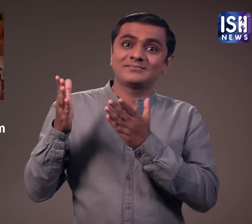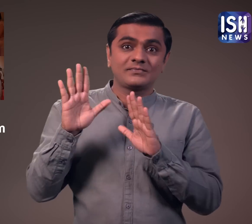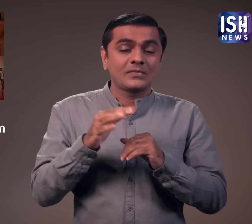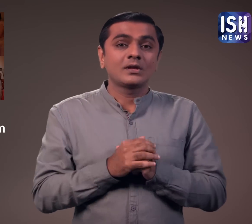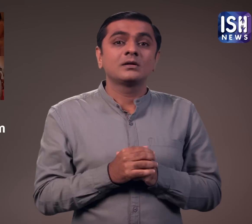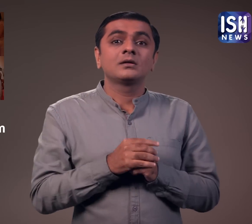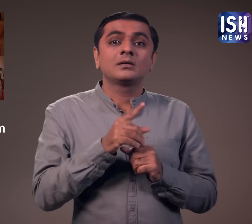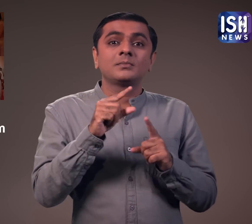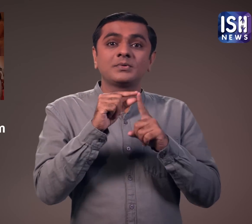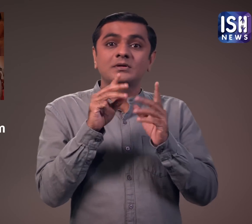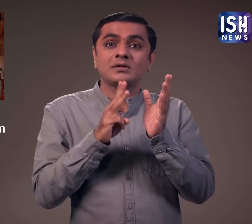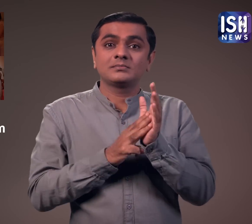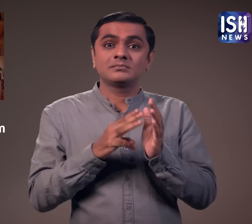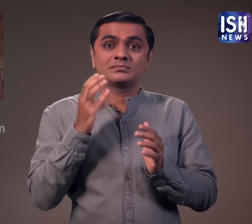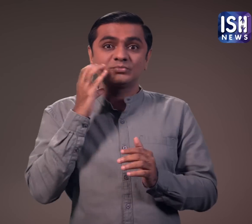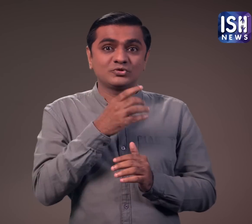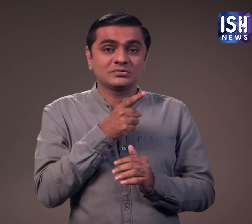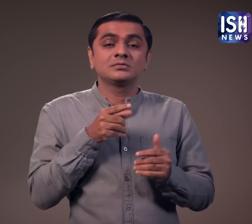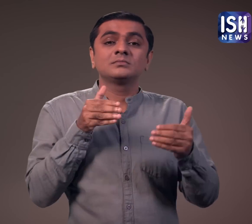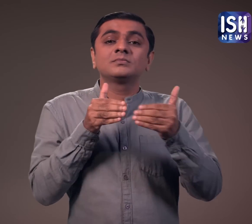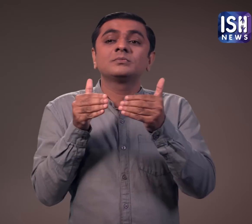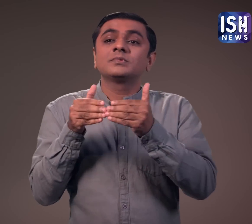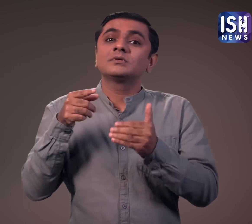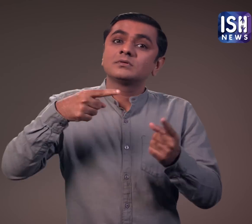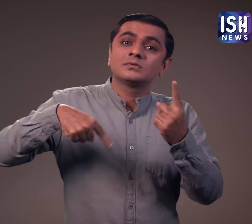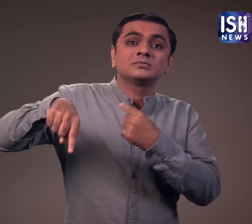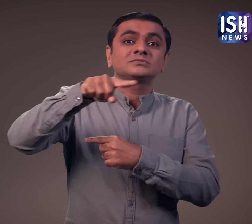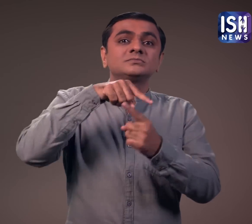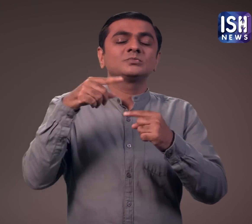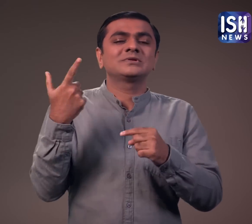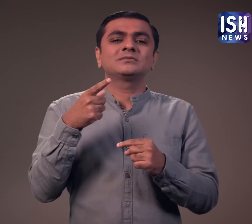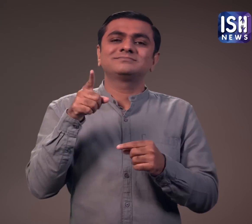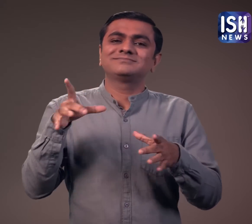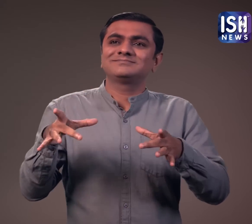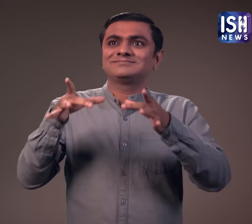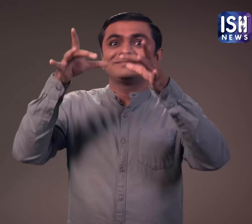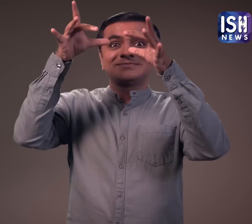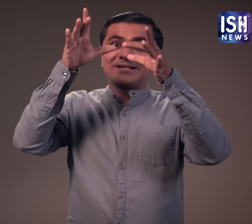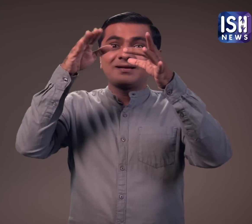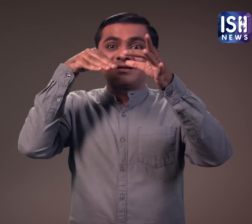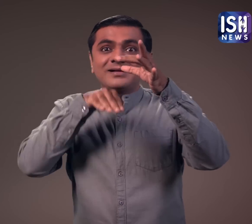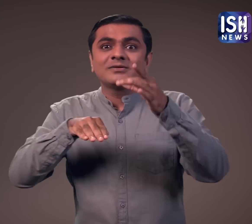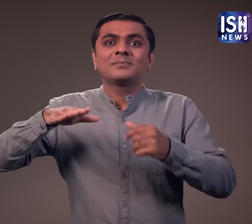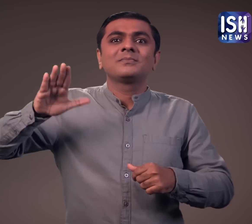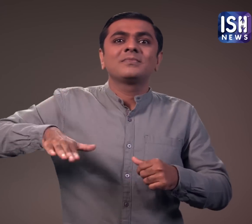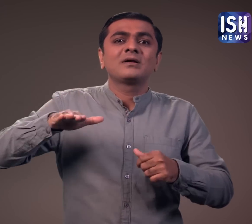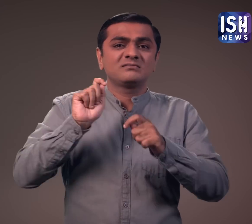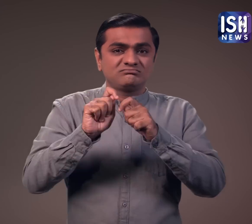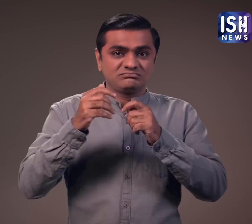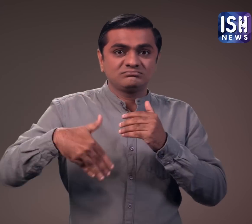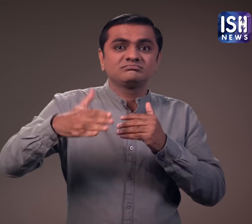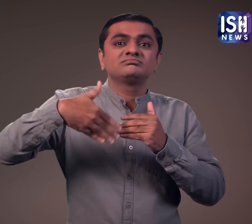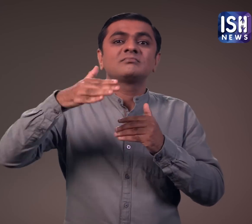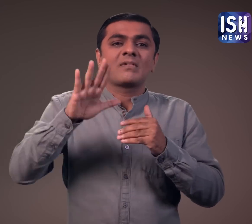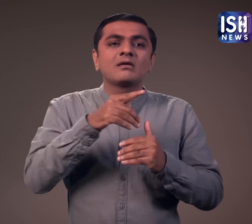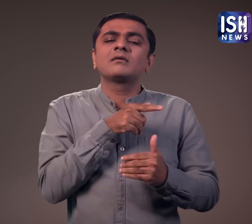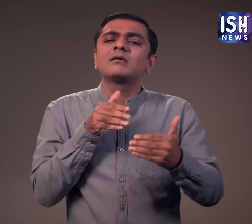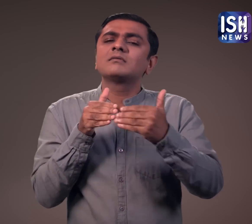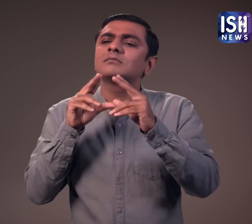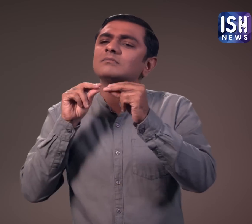प्रधानमंत्री मोधी ने नई संसत का निर्मान कर रहे कार्यकरताओं से बातचीत की, जिन्होंने उन्हें